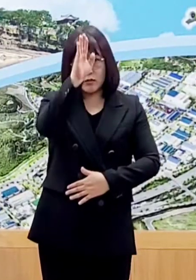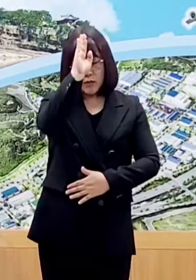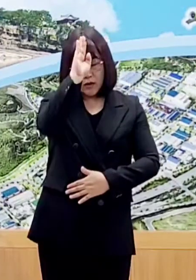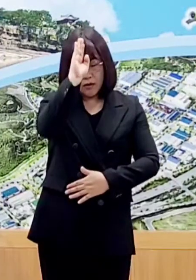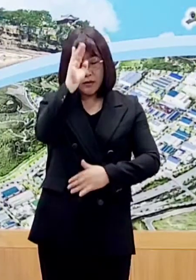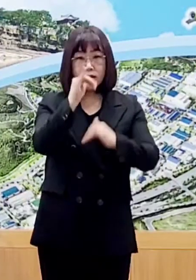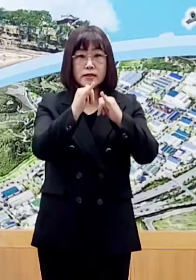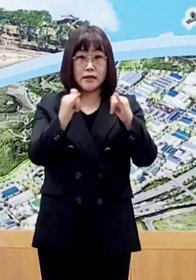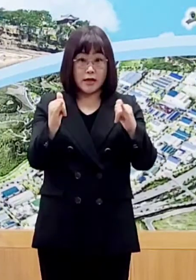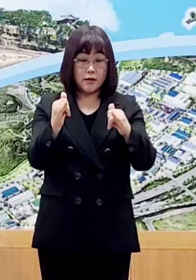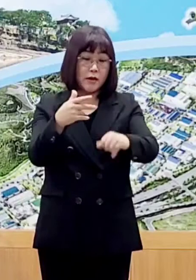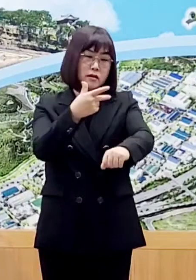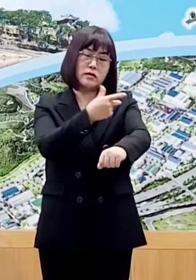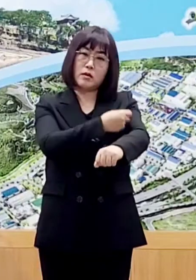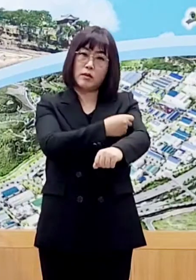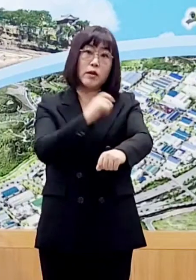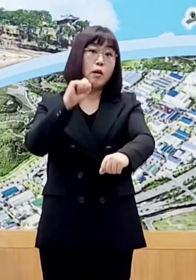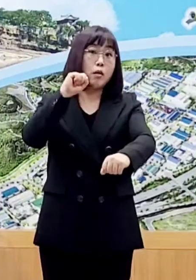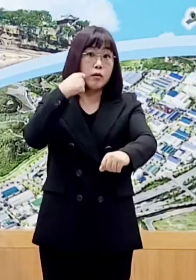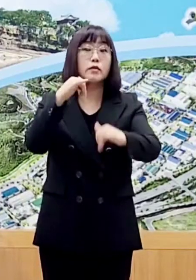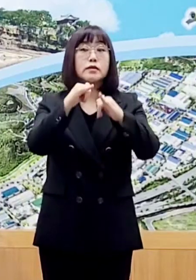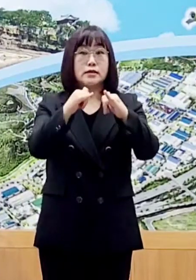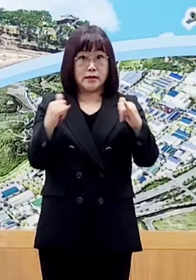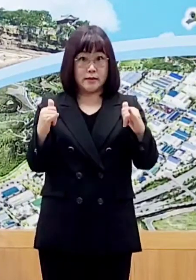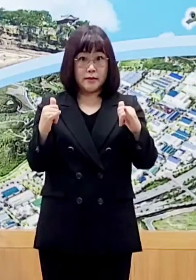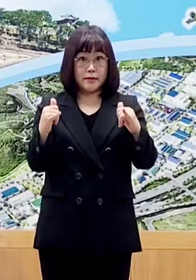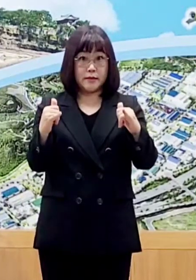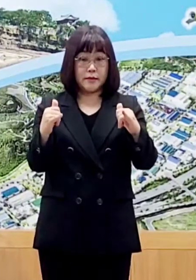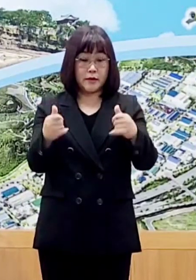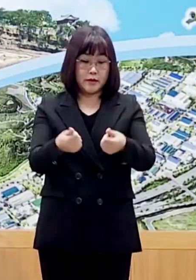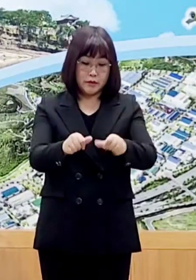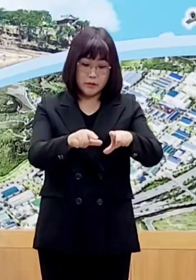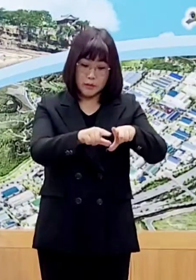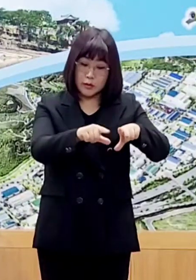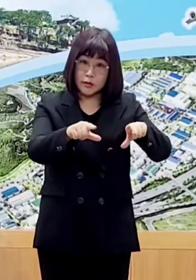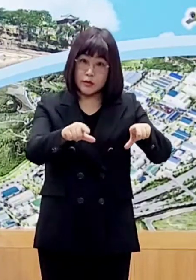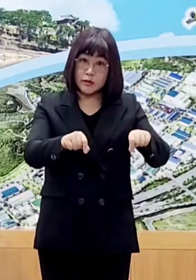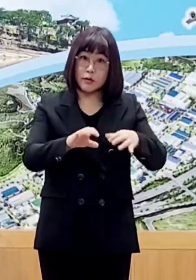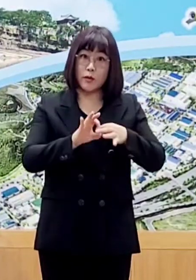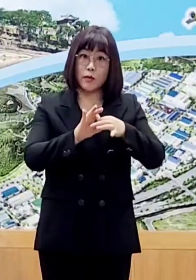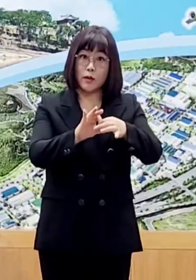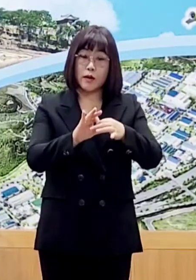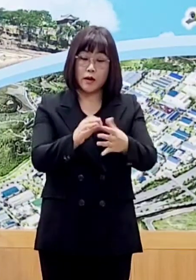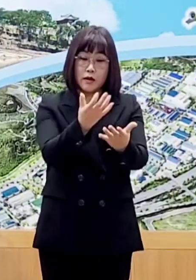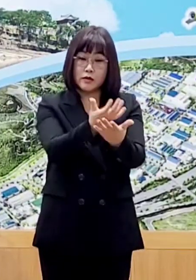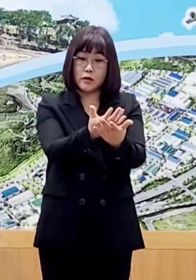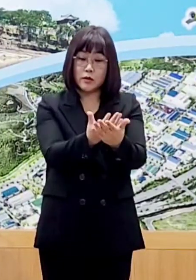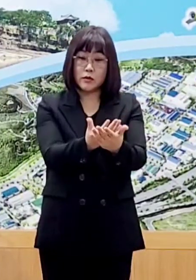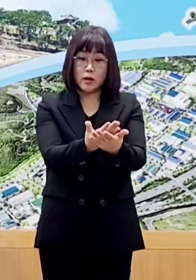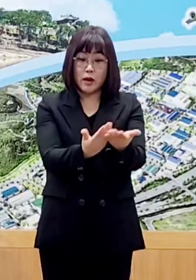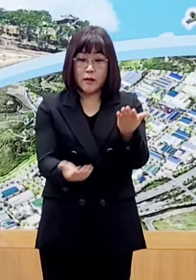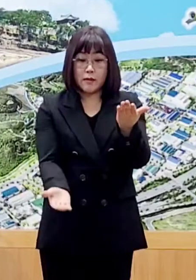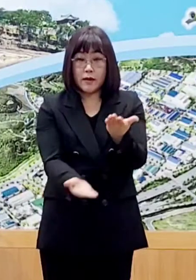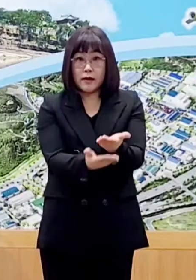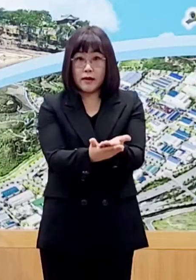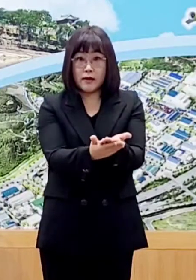접종이 어려우신 분은 신분증과 관련한 서류를 지참하시어